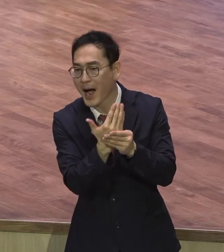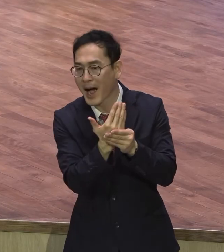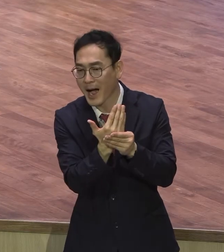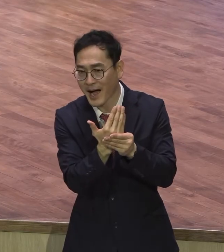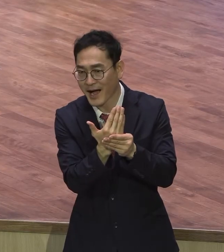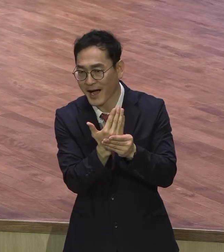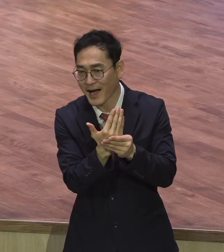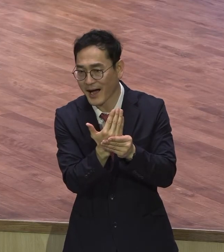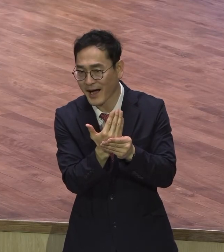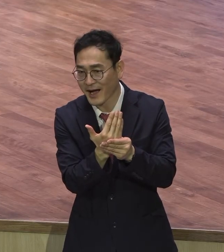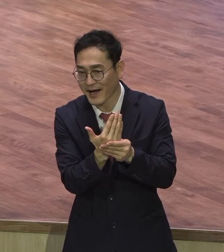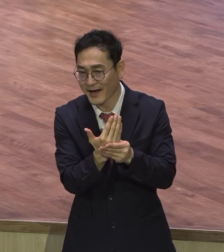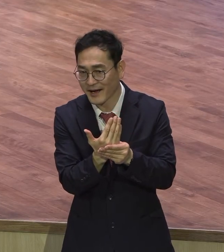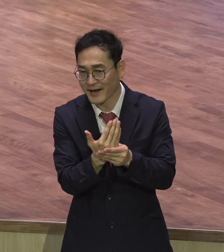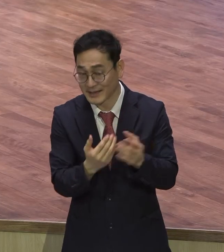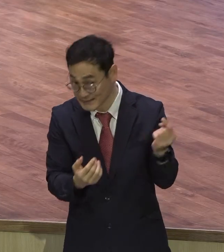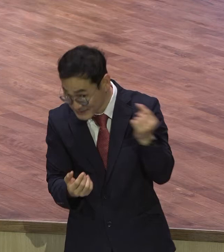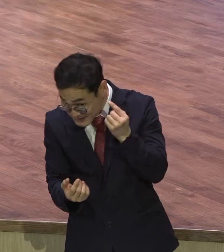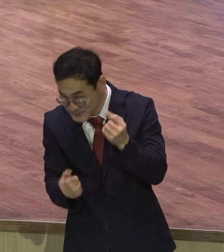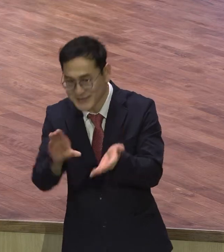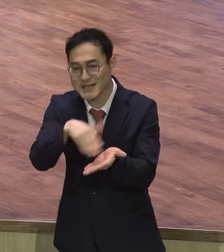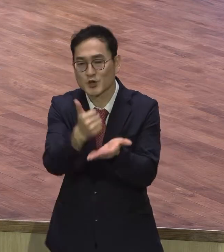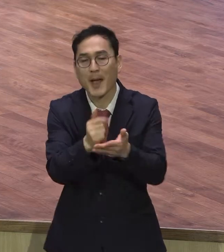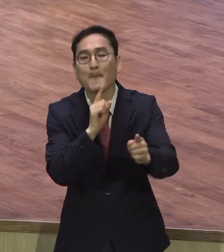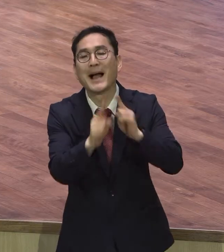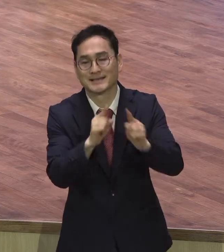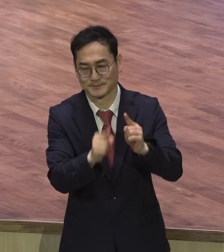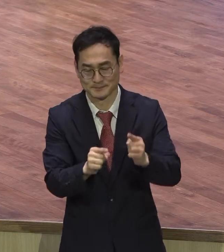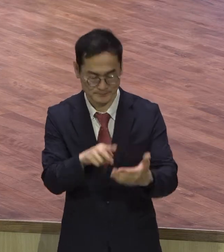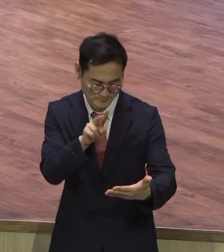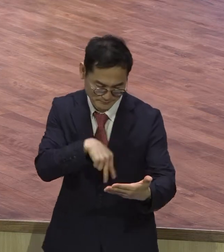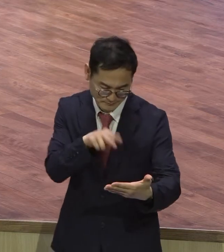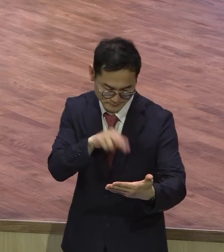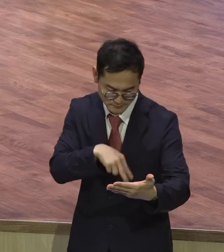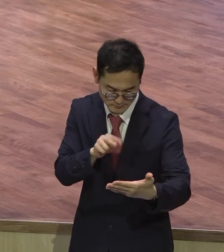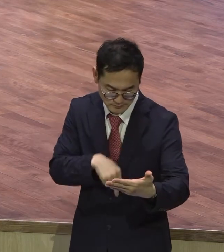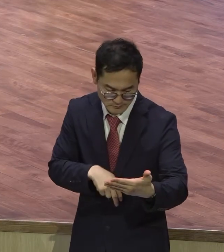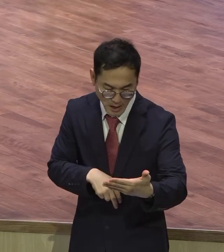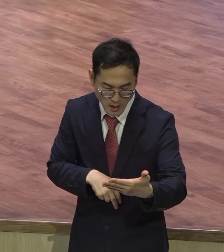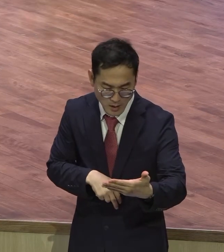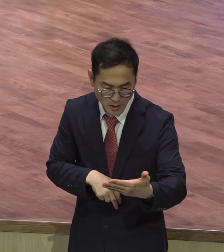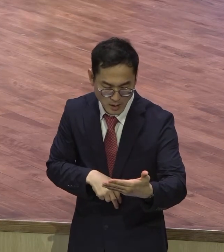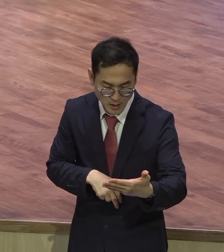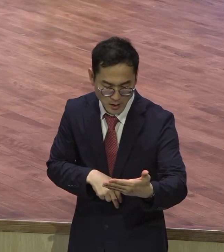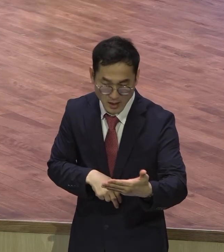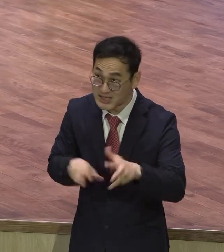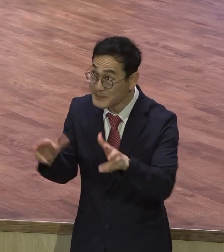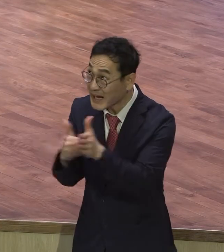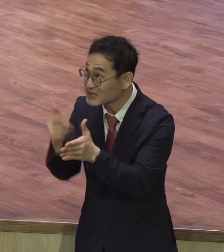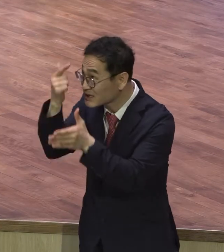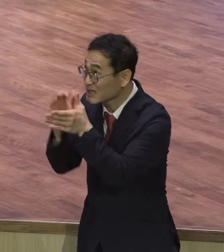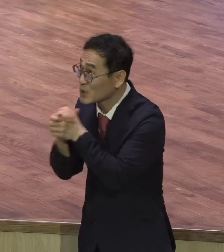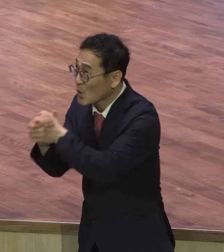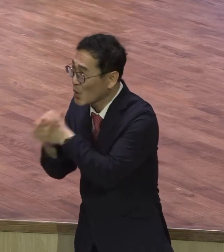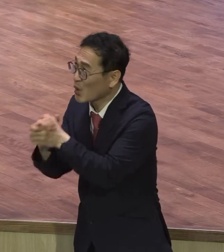말냐맞느니라 이 말씀을 읽는 순간 지금까지 믿음을 달라고 기도하면서 하나님의 말씀은